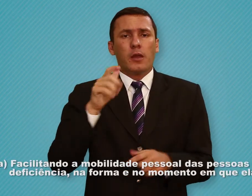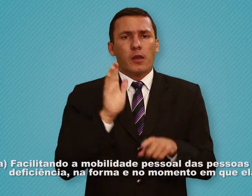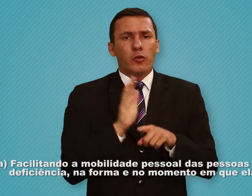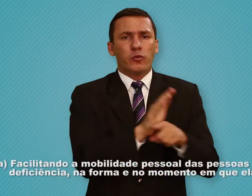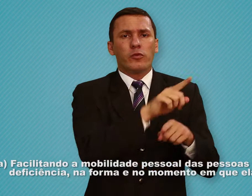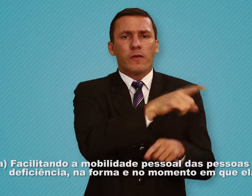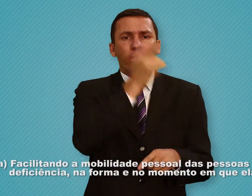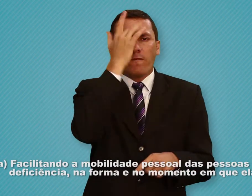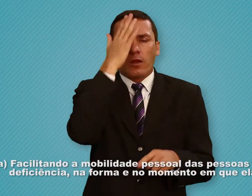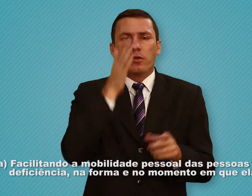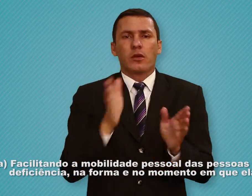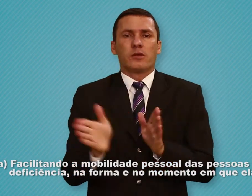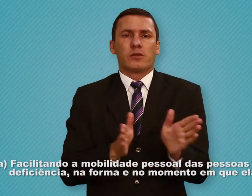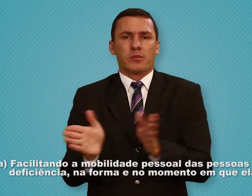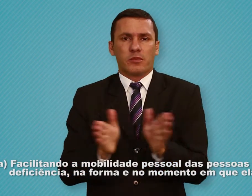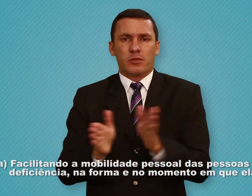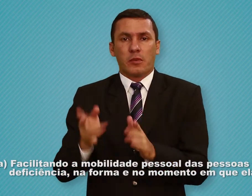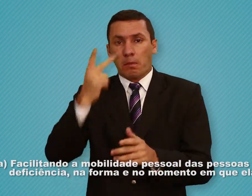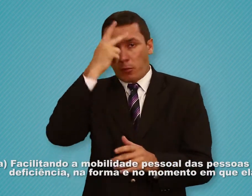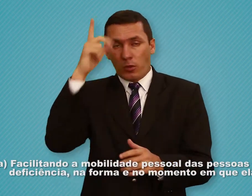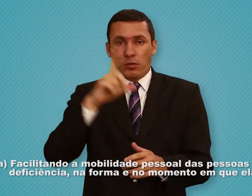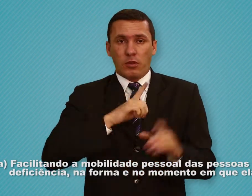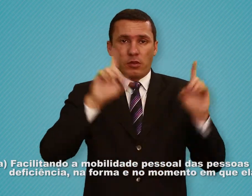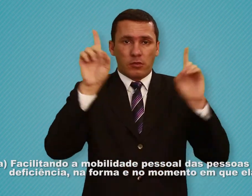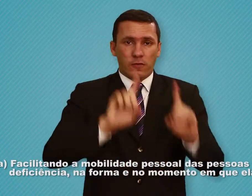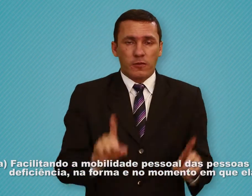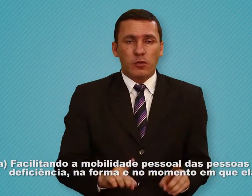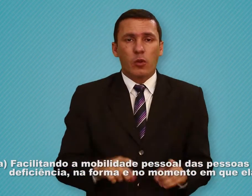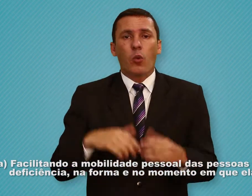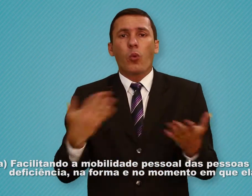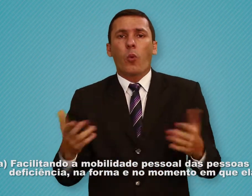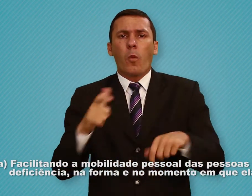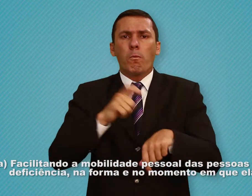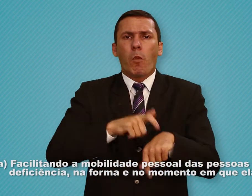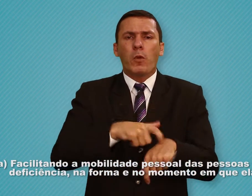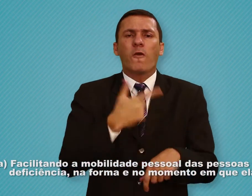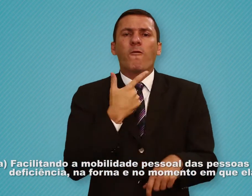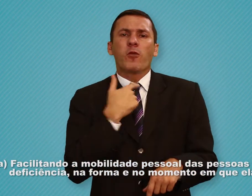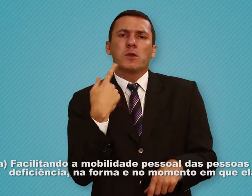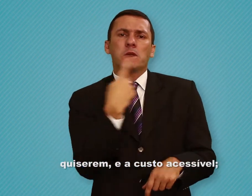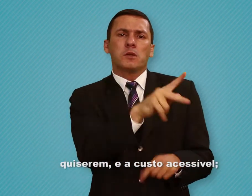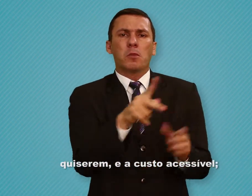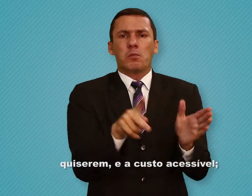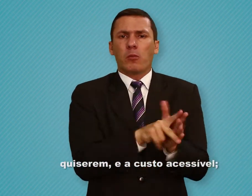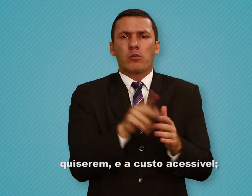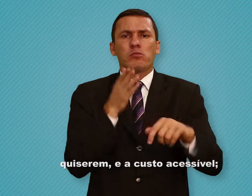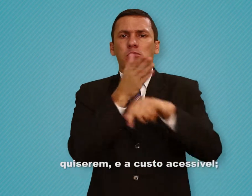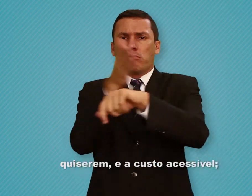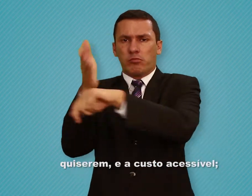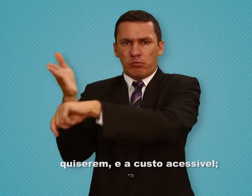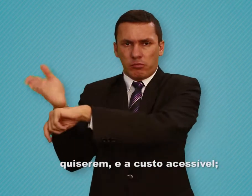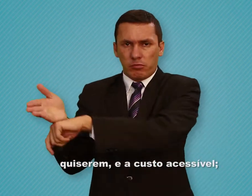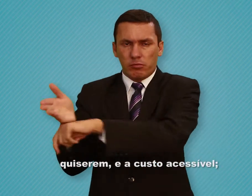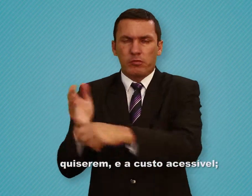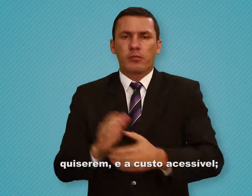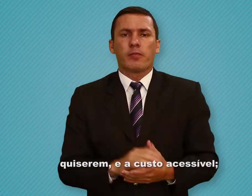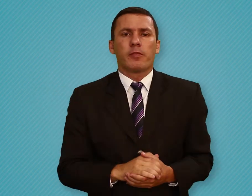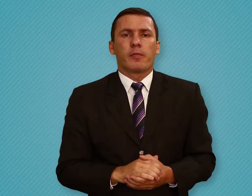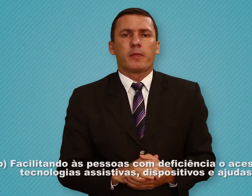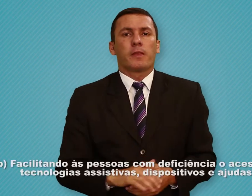Facilitando a mobilidade pessoal das pessoas com deficiência na forma e no momento em que elas quiserem e a custo acessível. b.